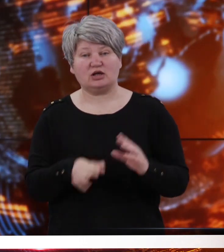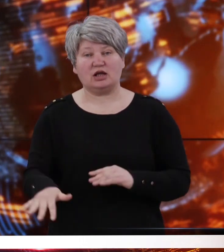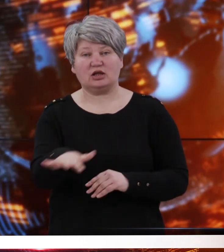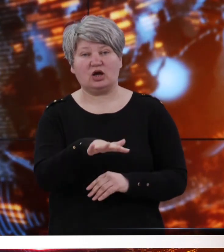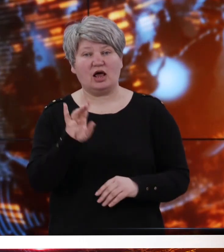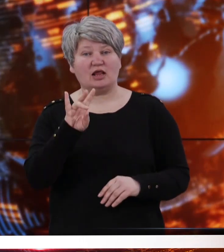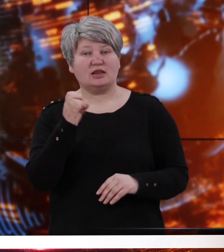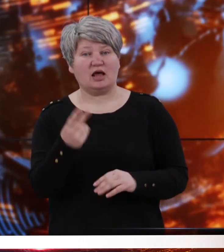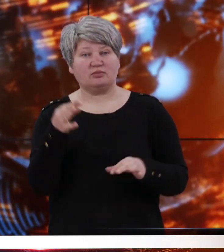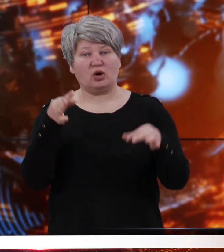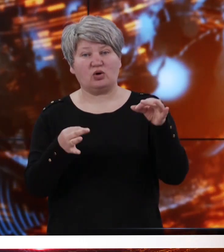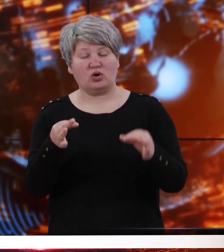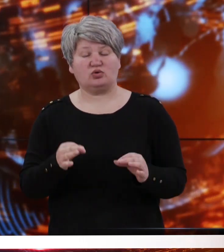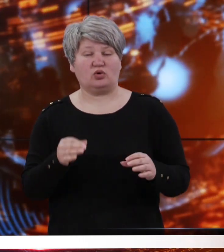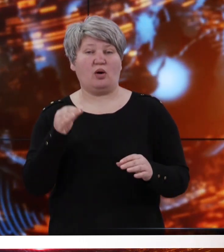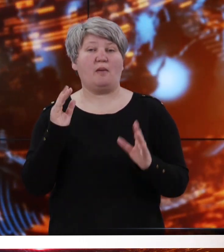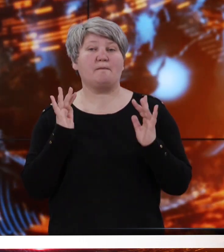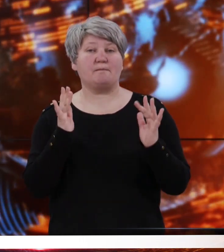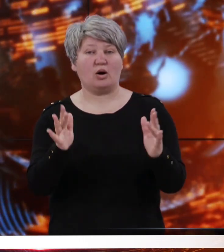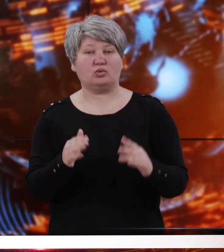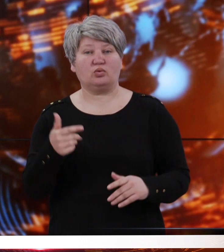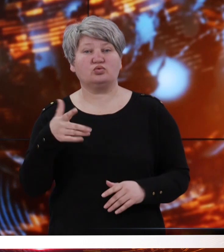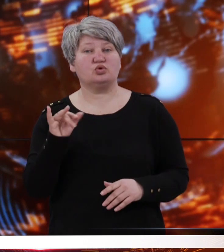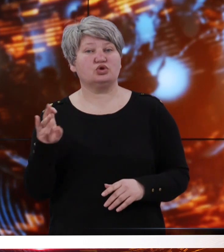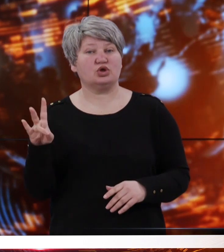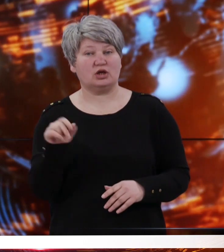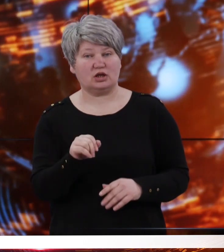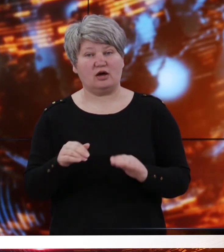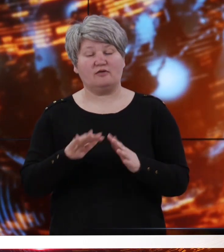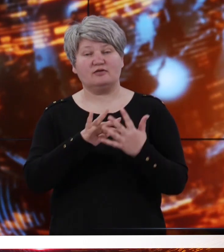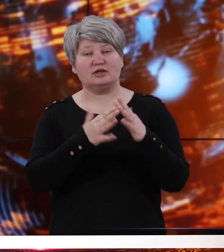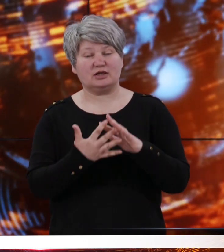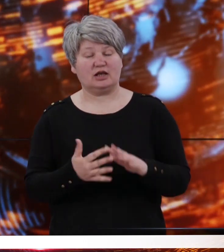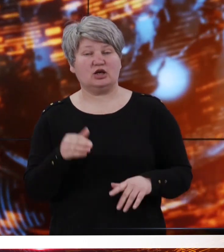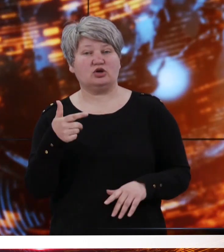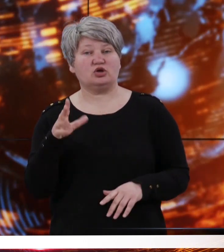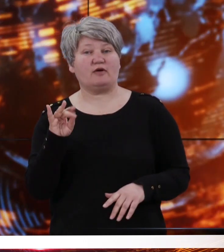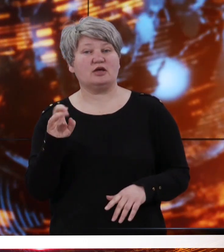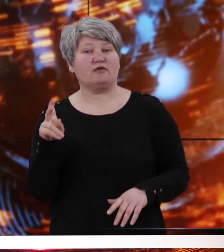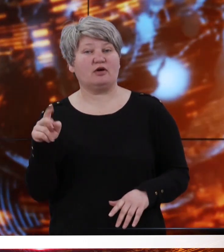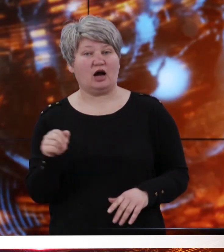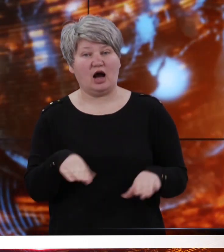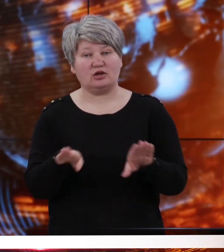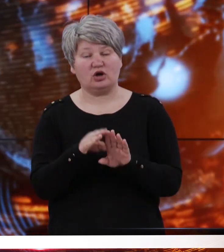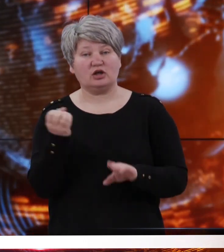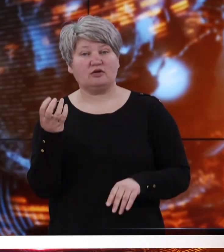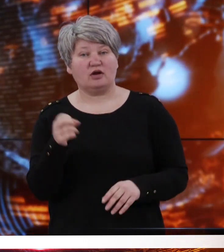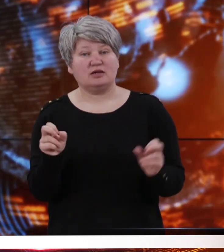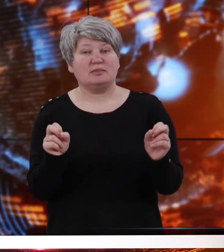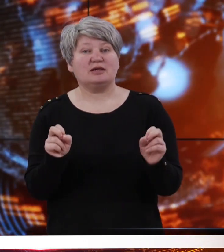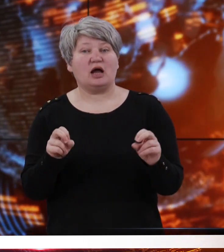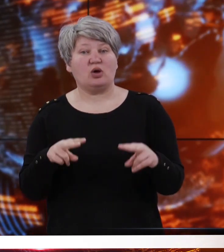Національного природнього парку Гуцульщина, що в селі Черганівка та селі Город Косівського району, а також на Двірнянському